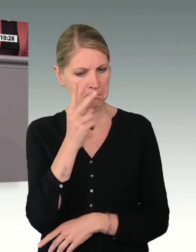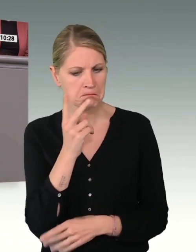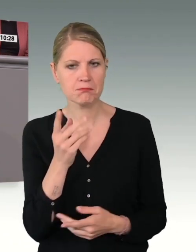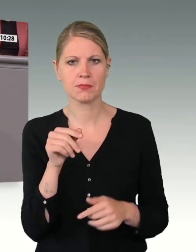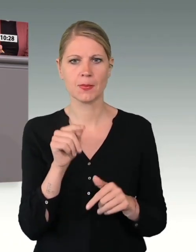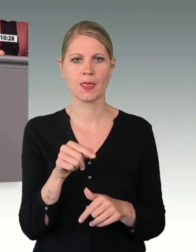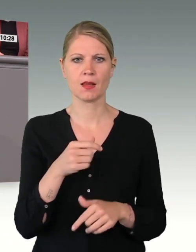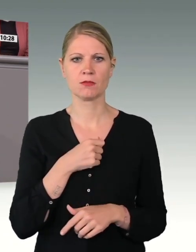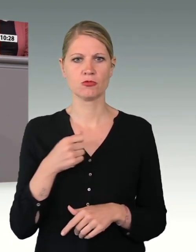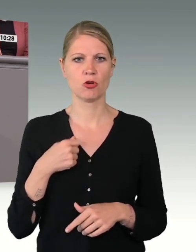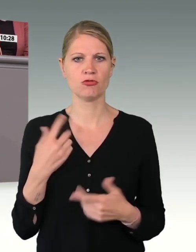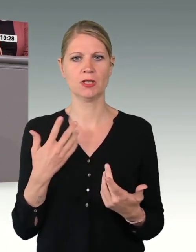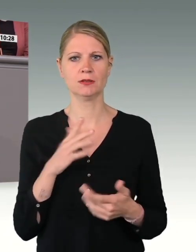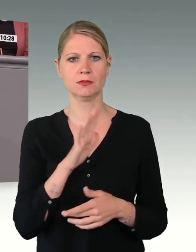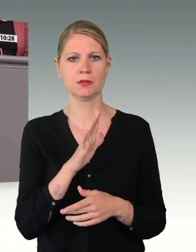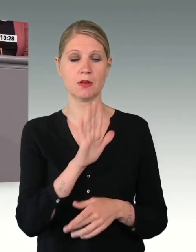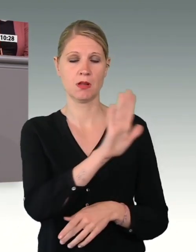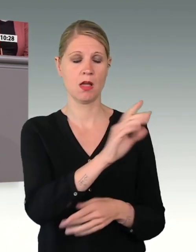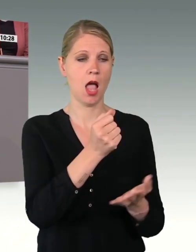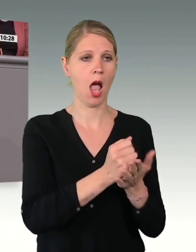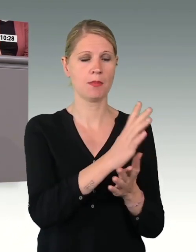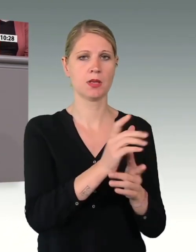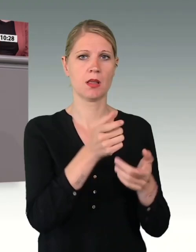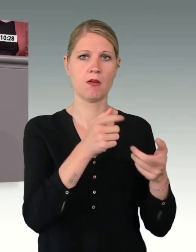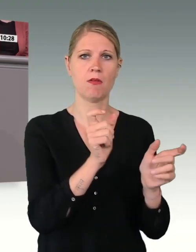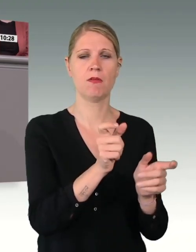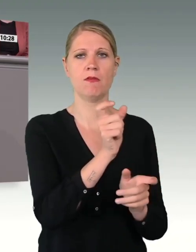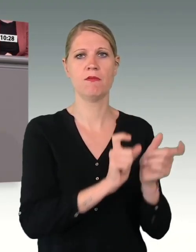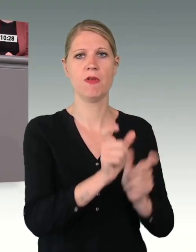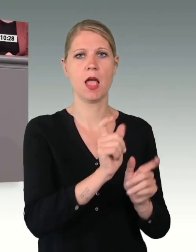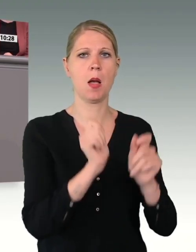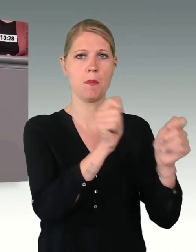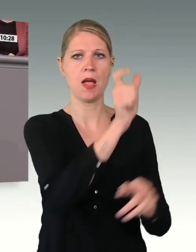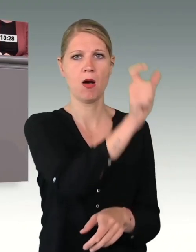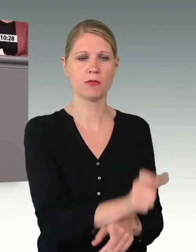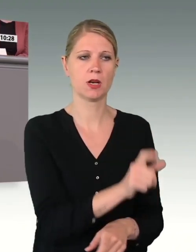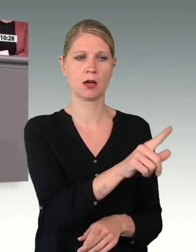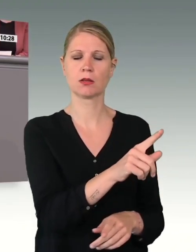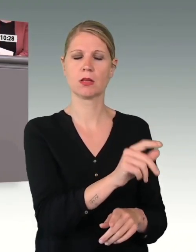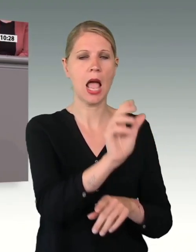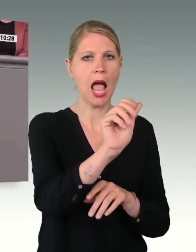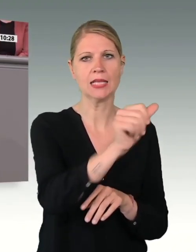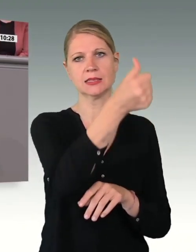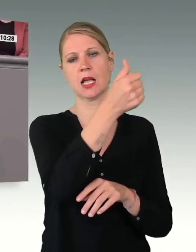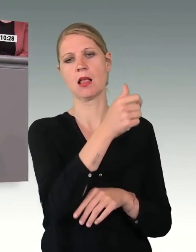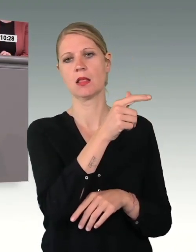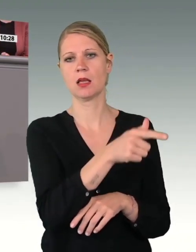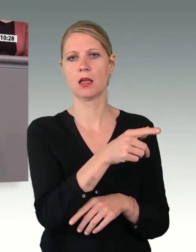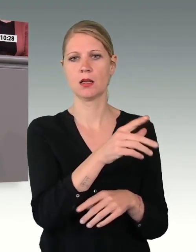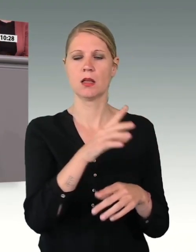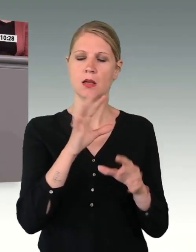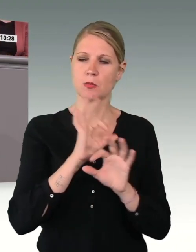einzigartig und auf das besondere Verhältnis von Bundestag und Bundeswehr zurückzuführen. Und es ist der